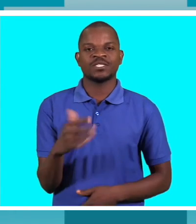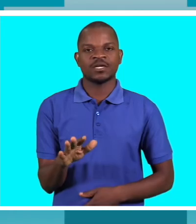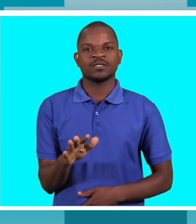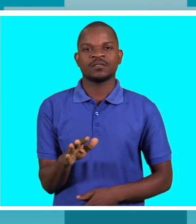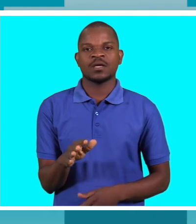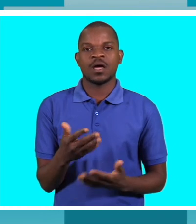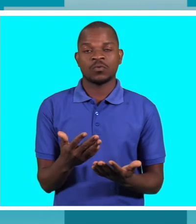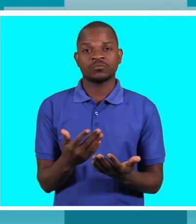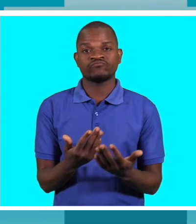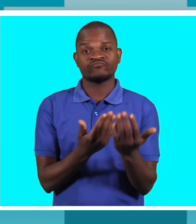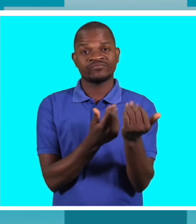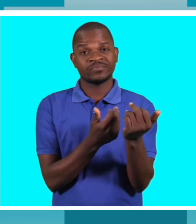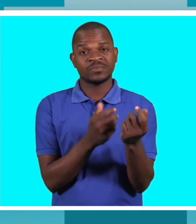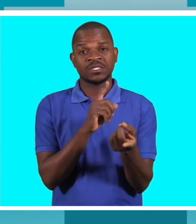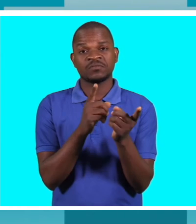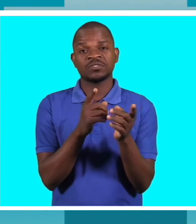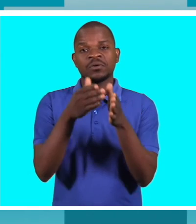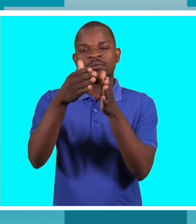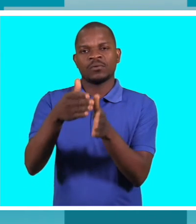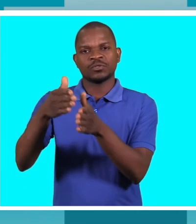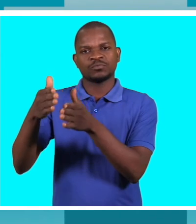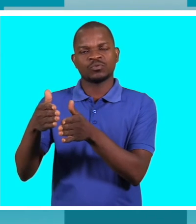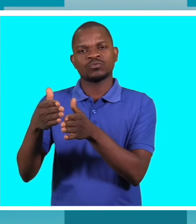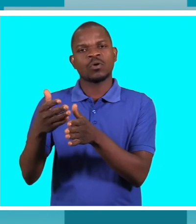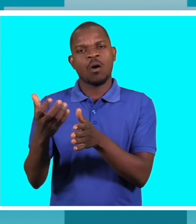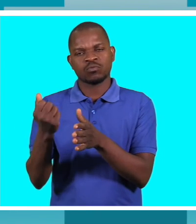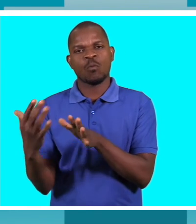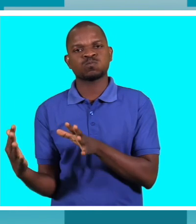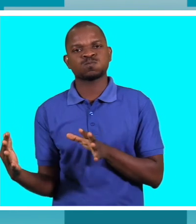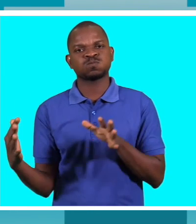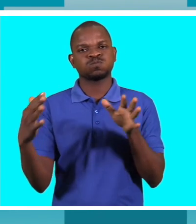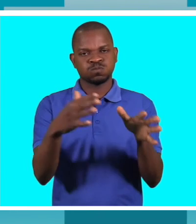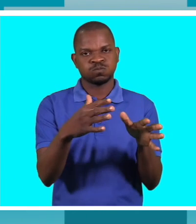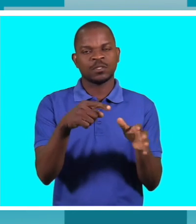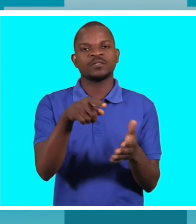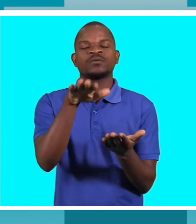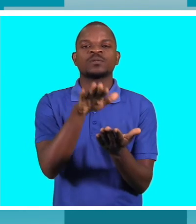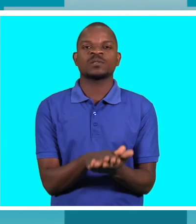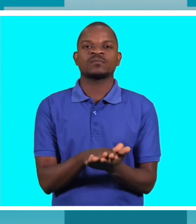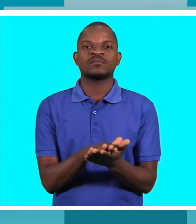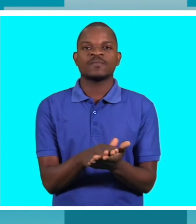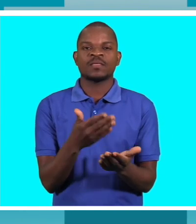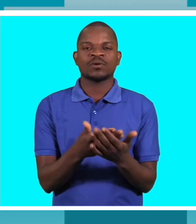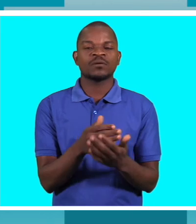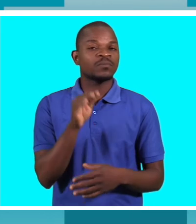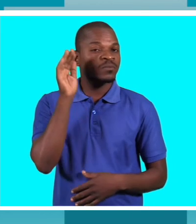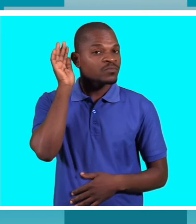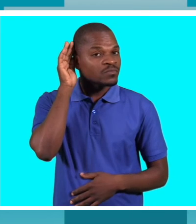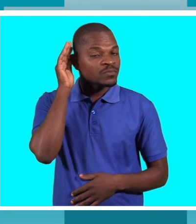que toda a sociedade aflua em massa para que possa saber o seu estado